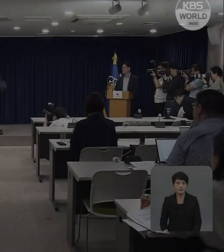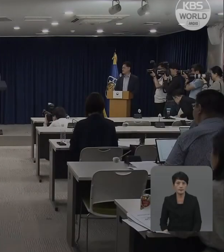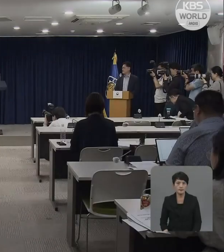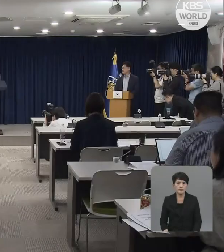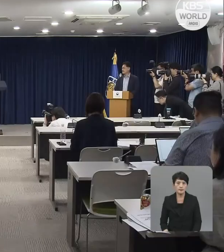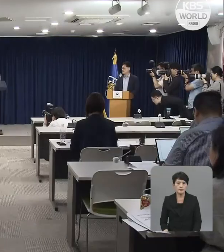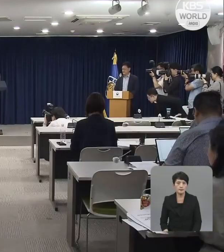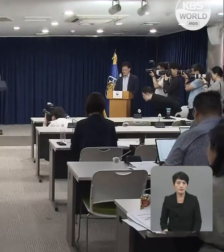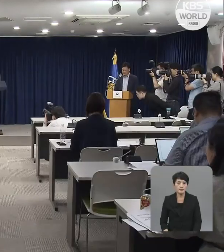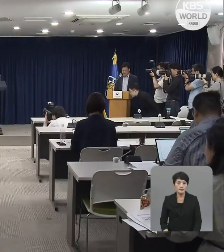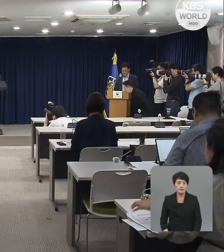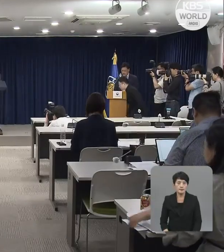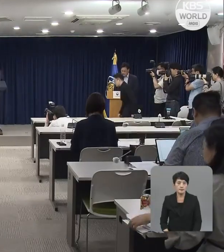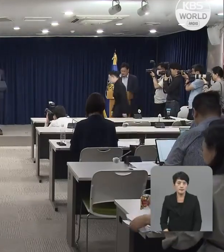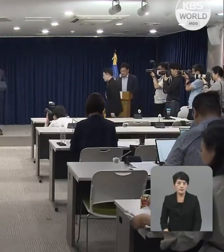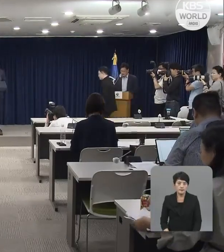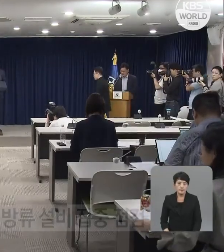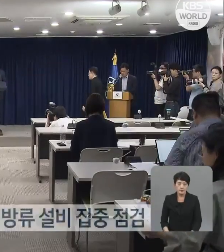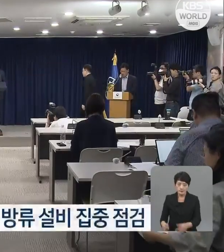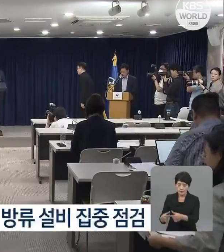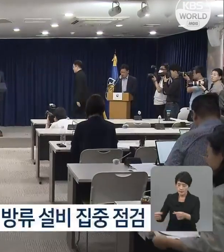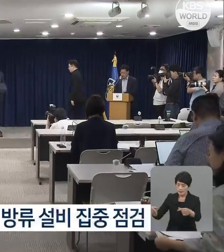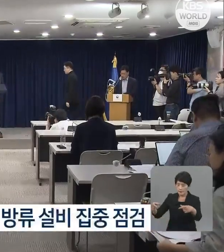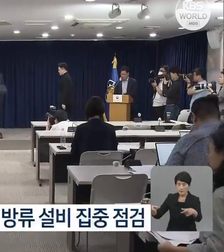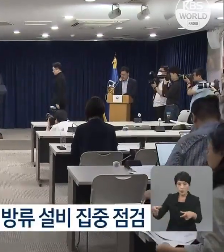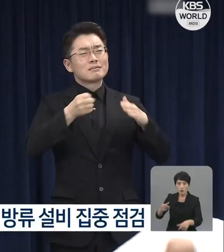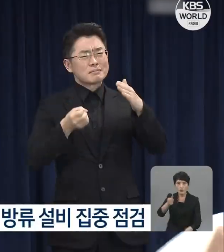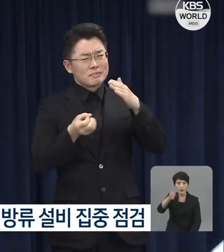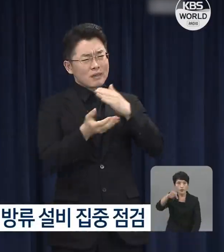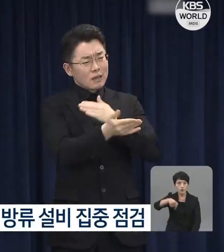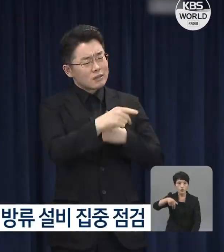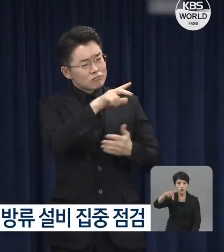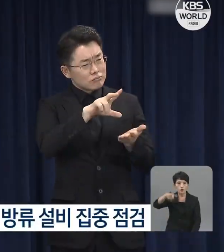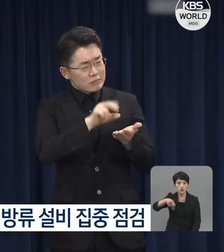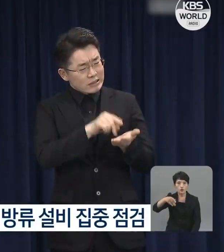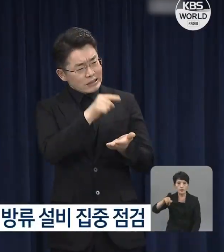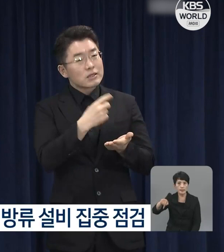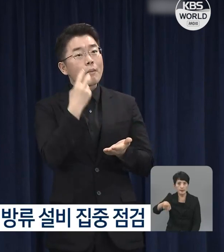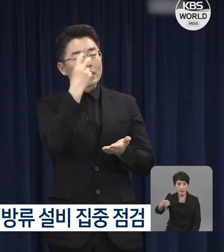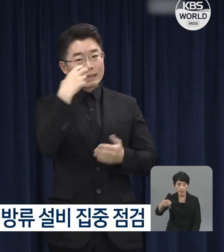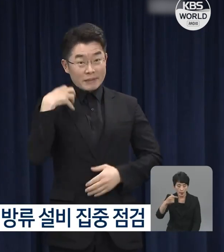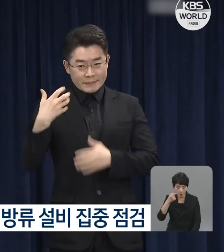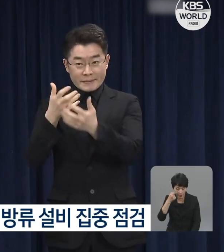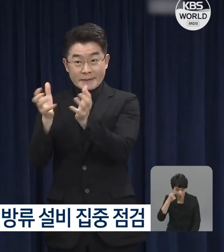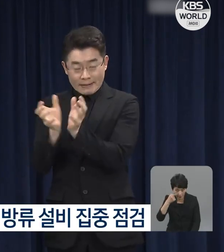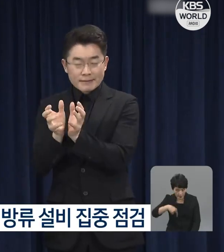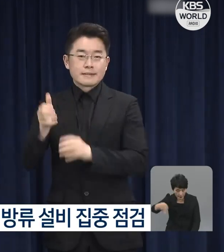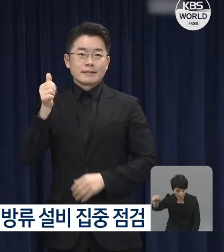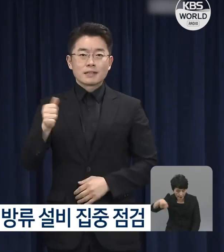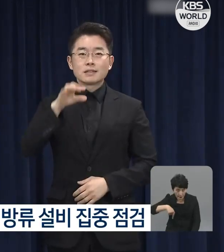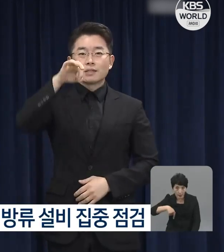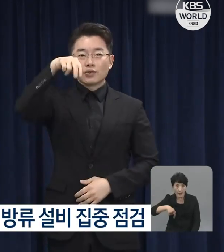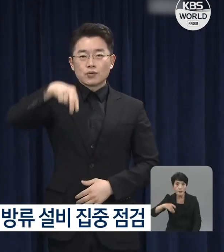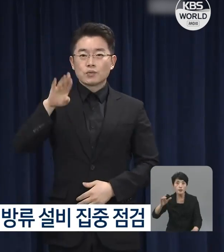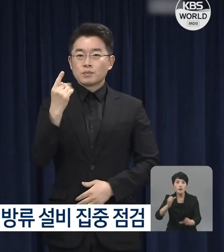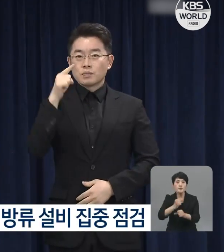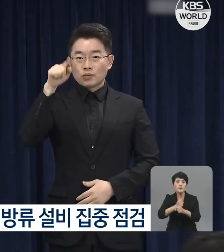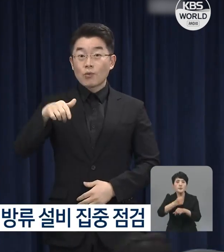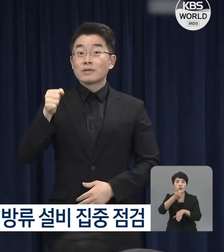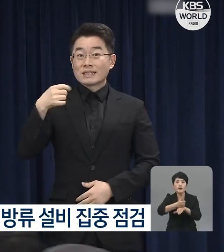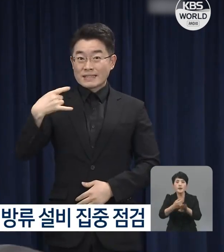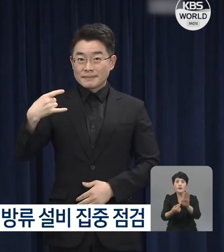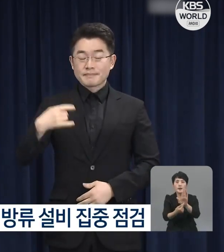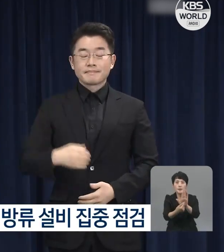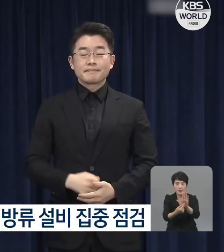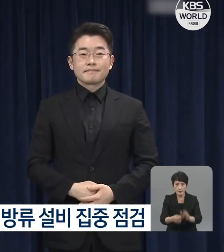Đoàn thanh sát của chính phủ Hàn Quốc phái cử sang nhà máy điện nguyên tử Fukushima số 1 của Nhật Bản ngày 31 tháng 5 cho biết trong quá trình